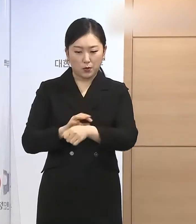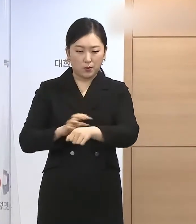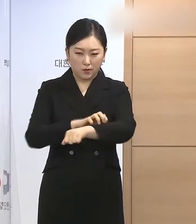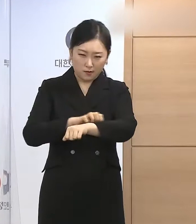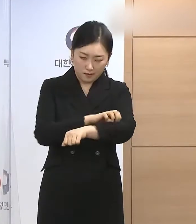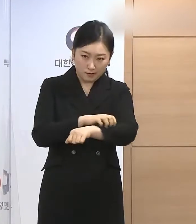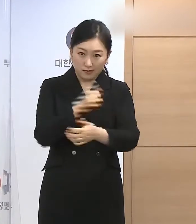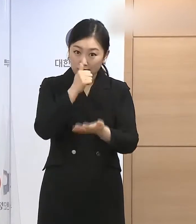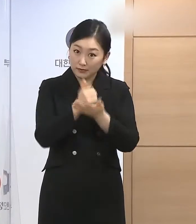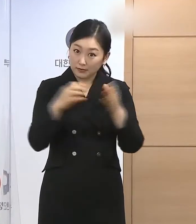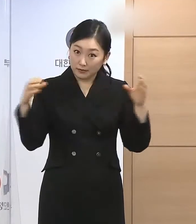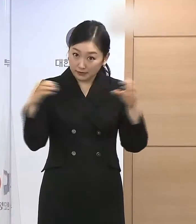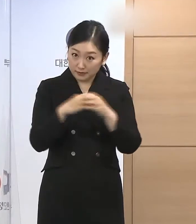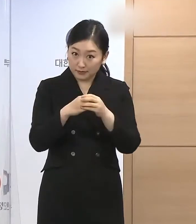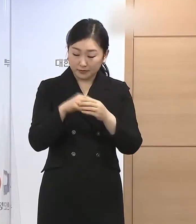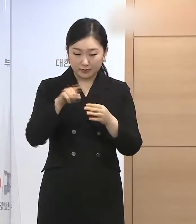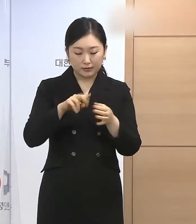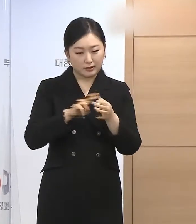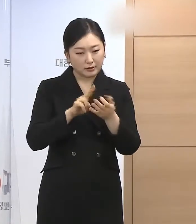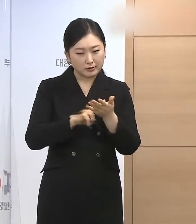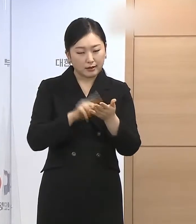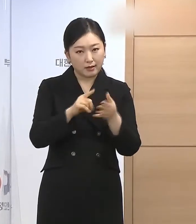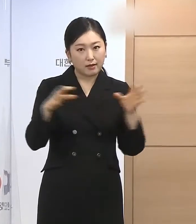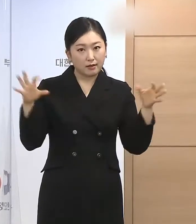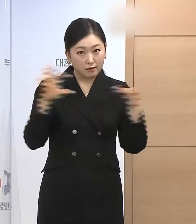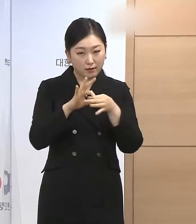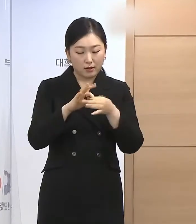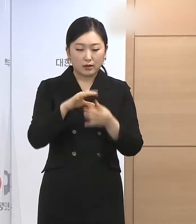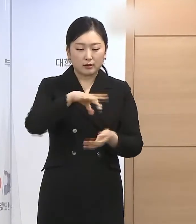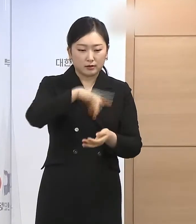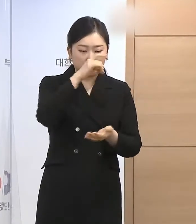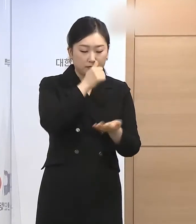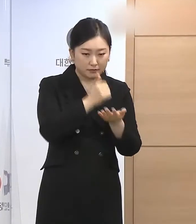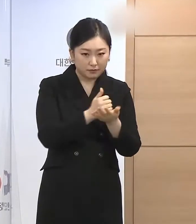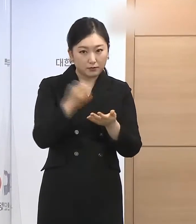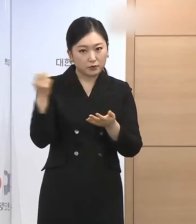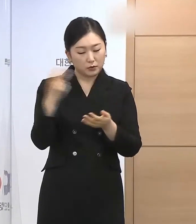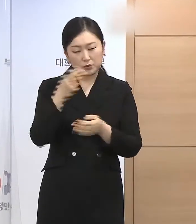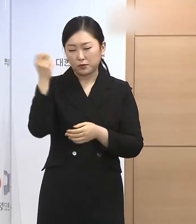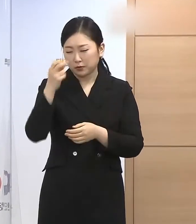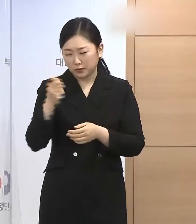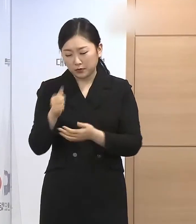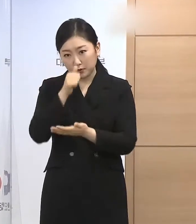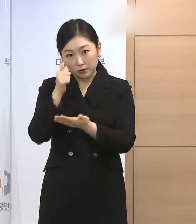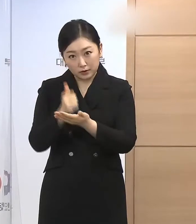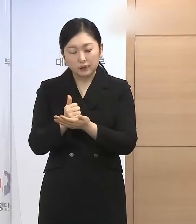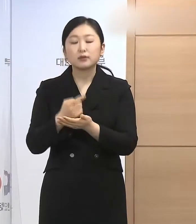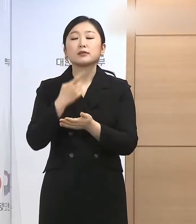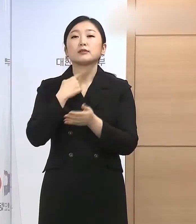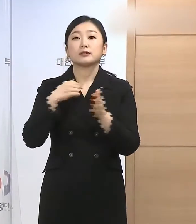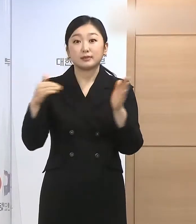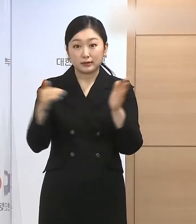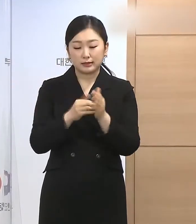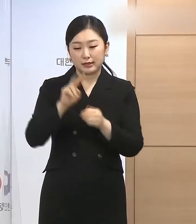일반 형사범 수용자 중 초범이나 과실범으로 일정 형기 이상을 복역한